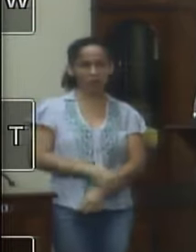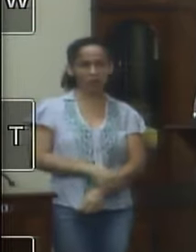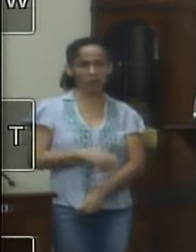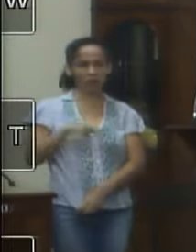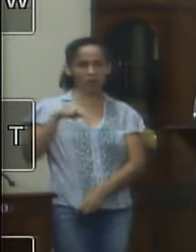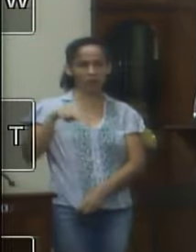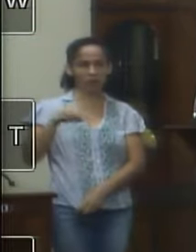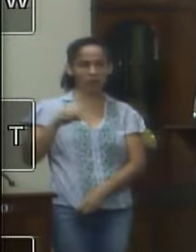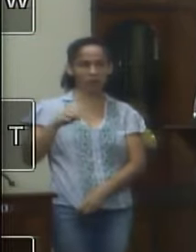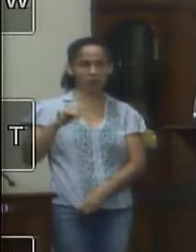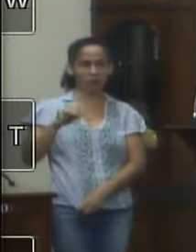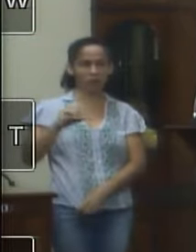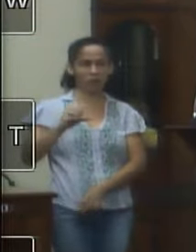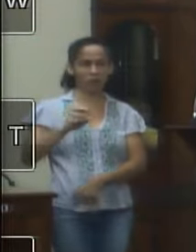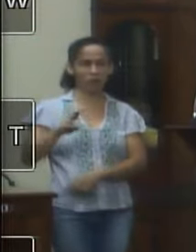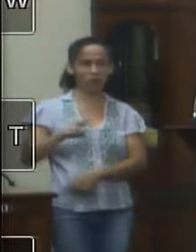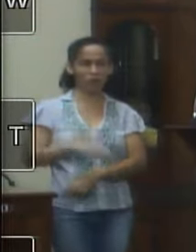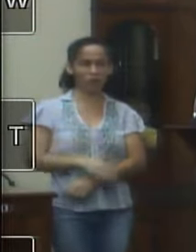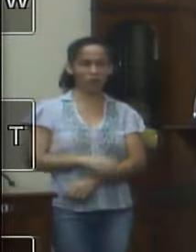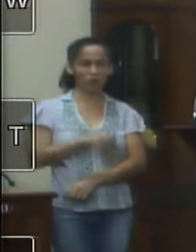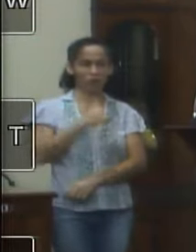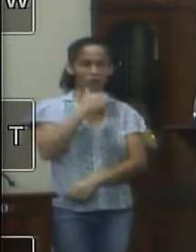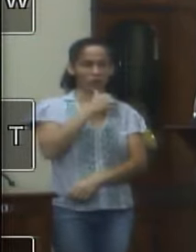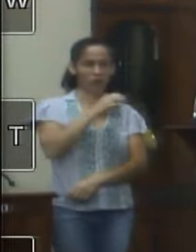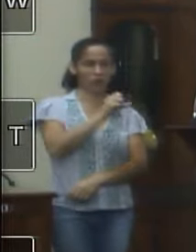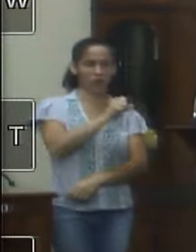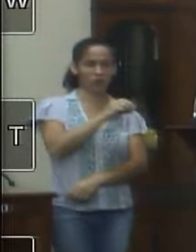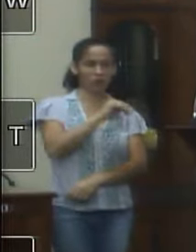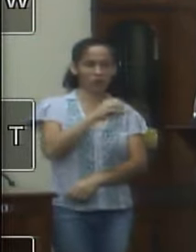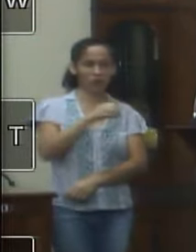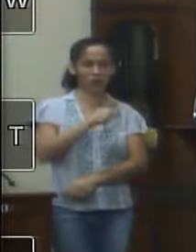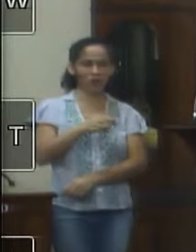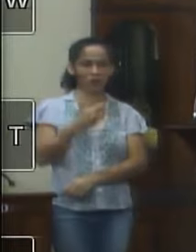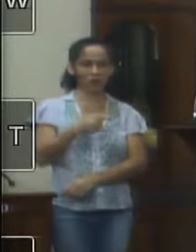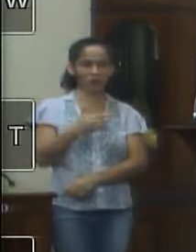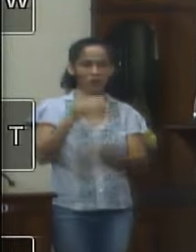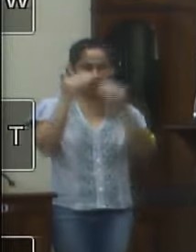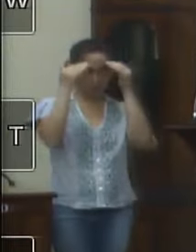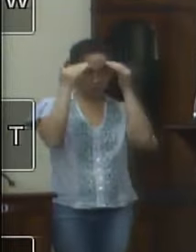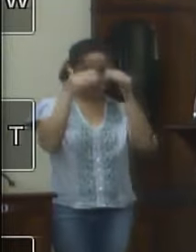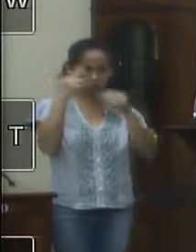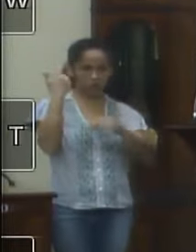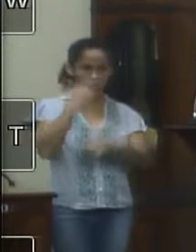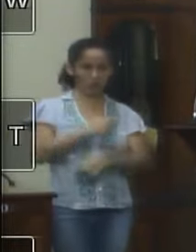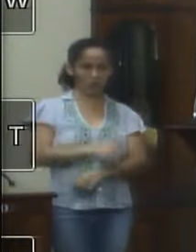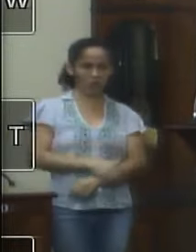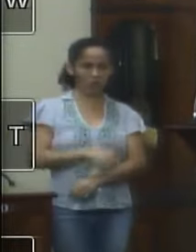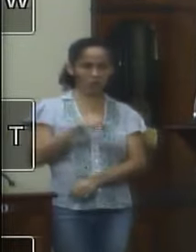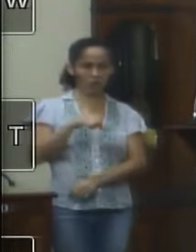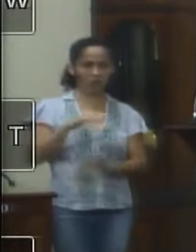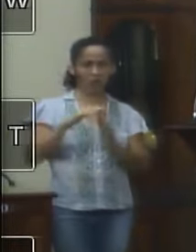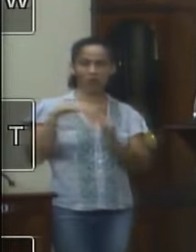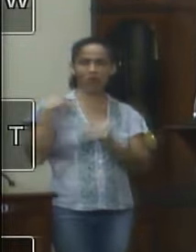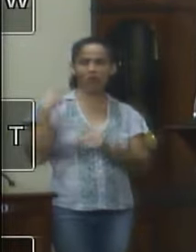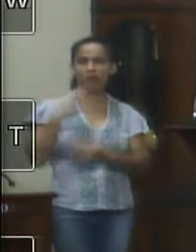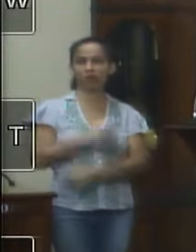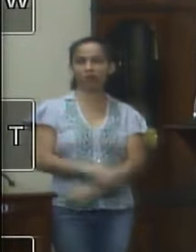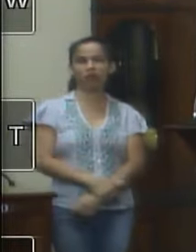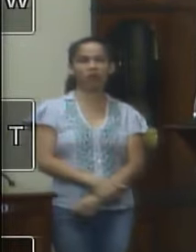nomeou para instalar a Sônia se ela não tem respeito mais uma vez com essa casa